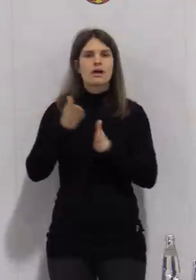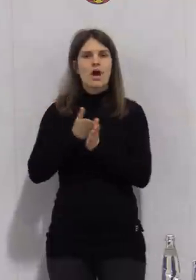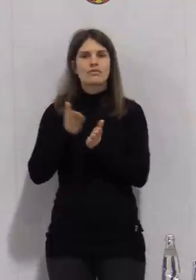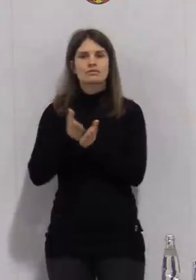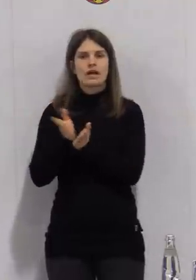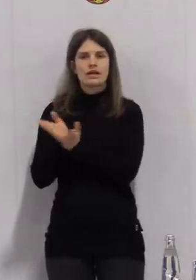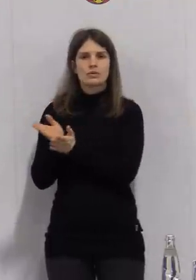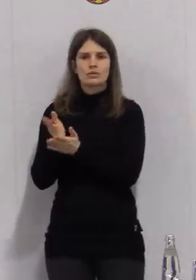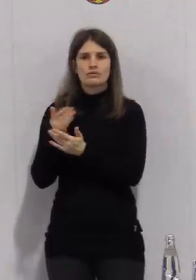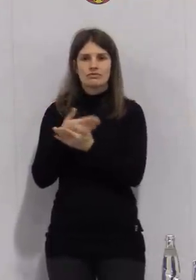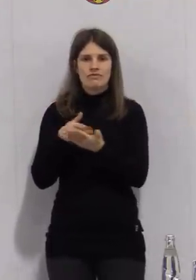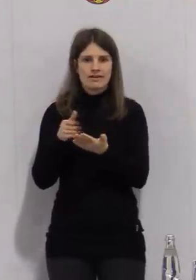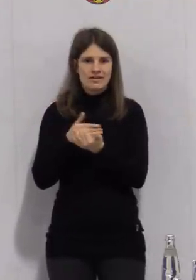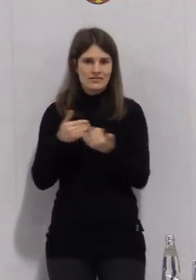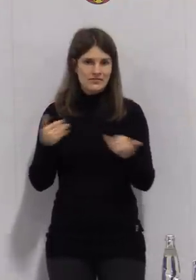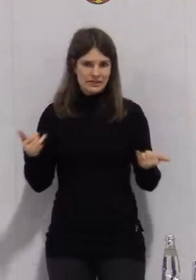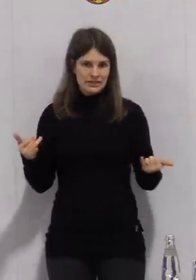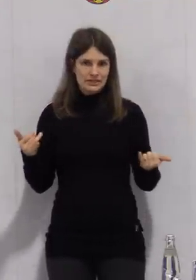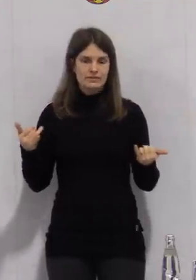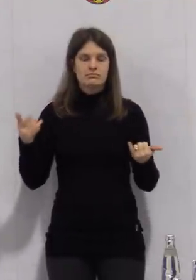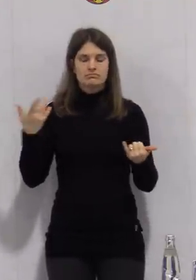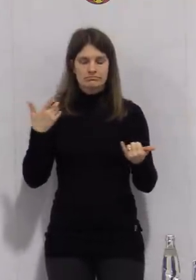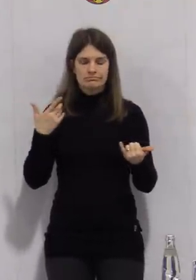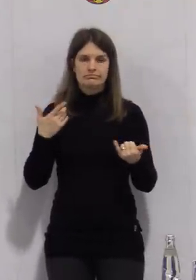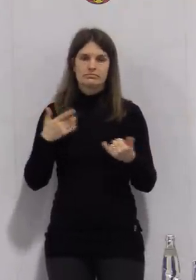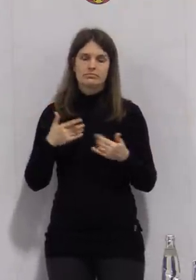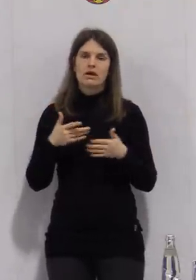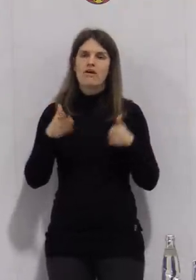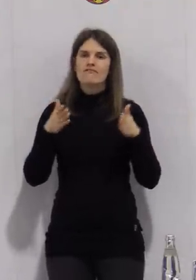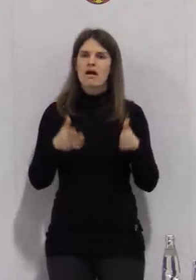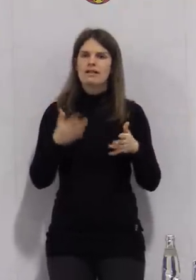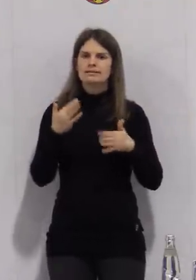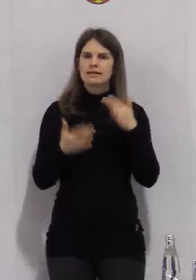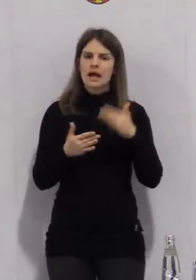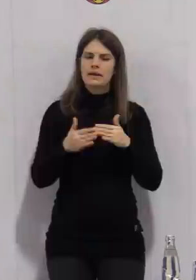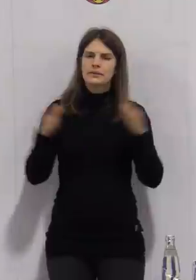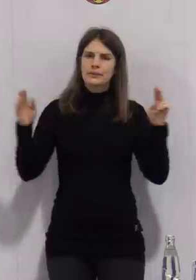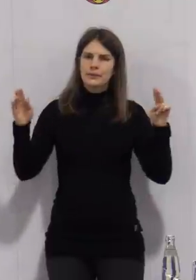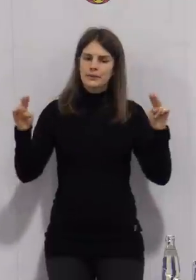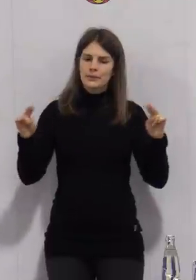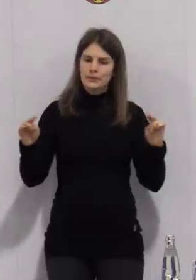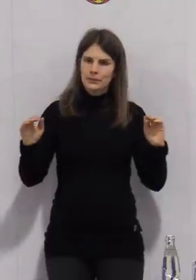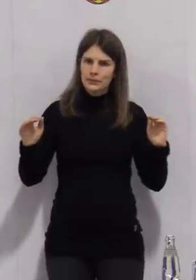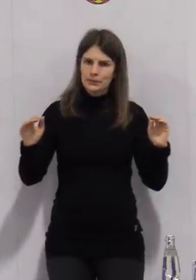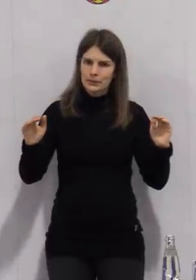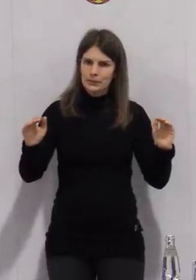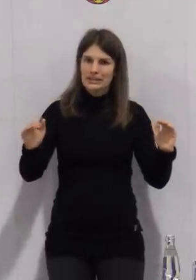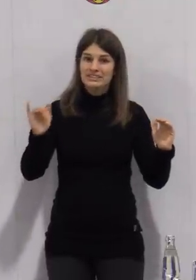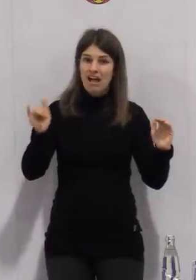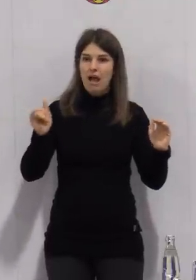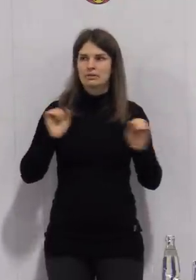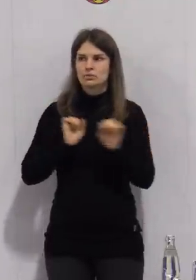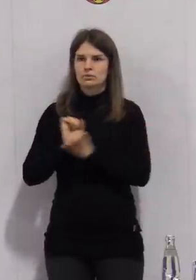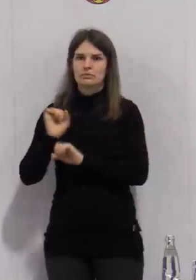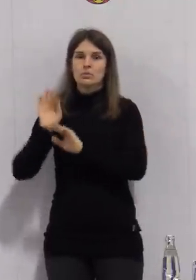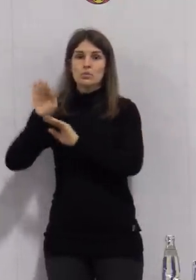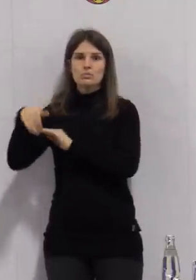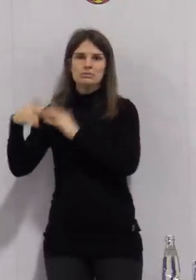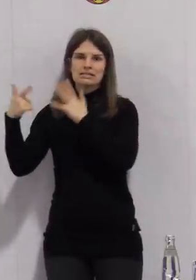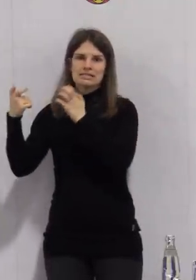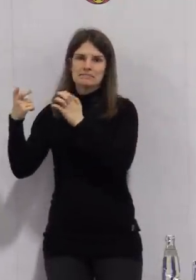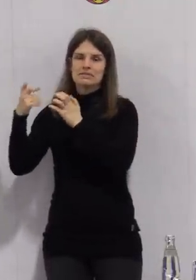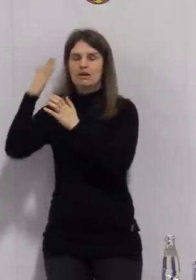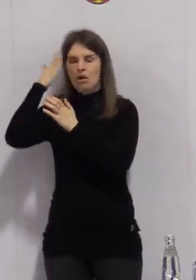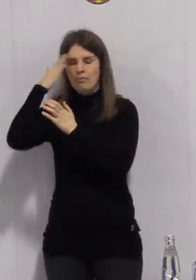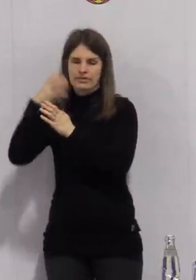die Fallzahlen aktuell auf niedrigerem Niveau, aber es ist weiter so, dass die über 70 Jahre die Hauptanzahl